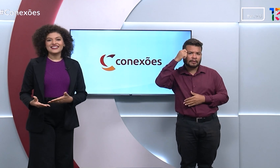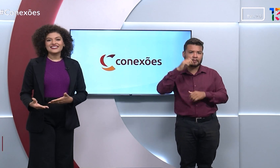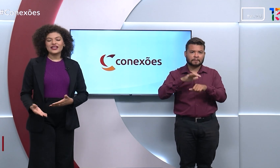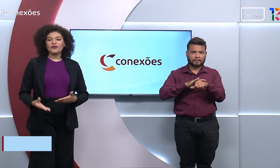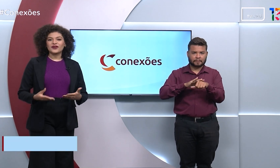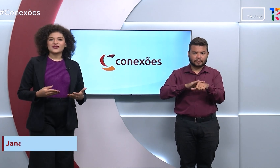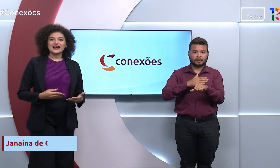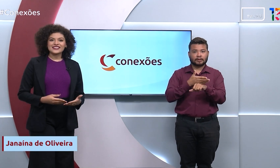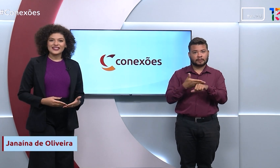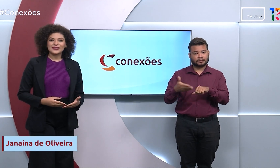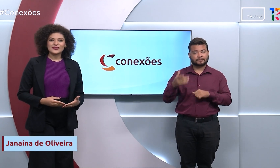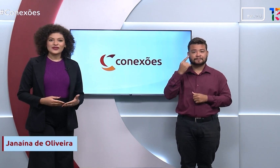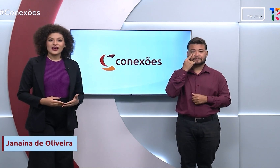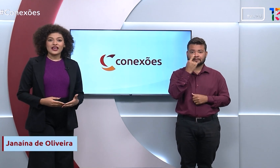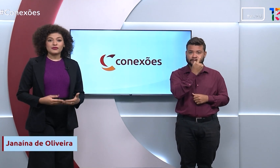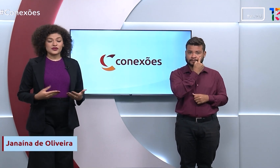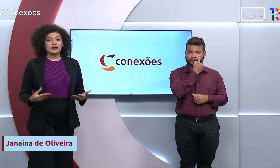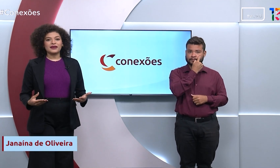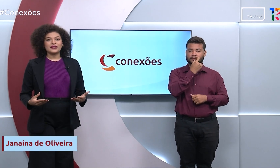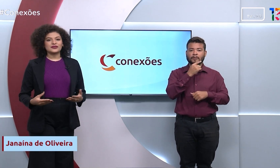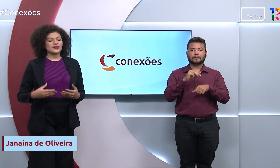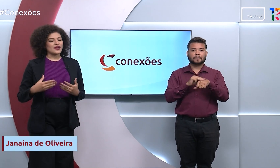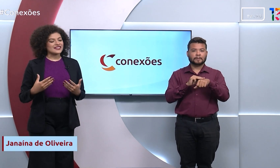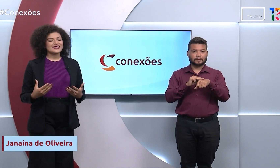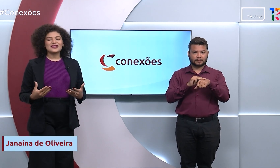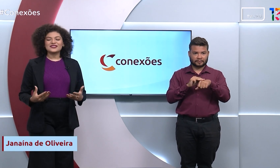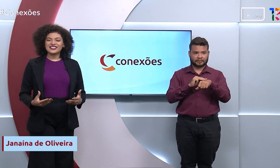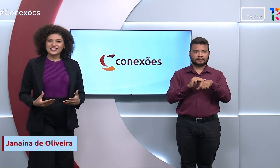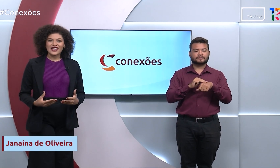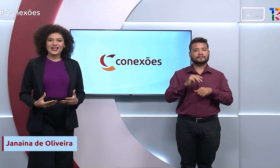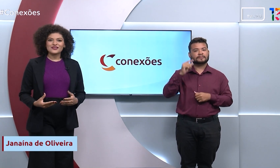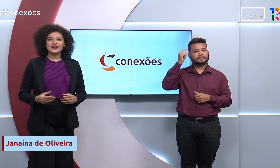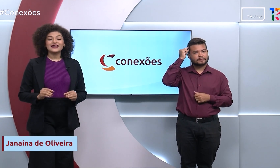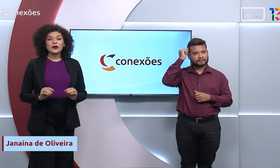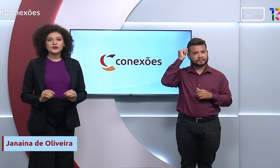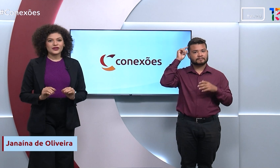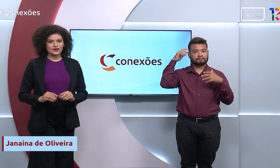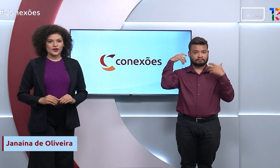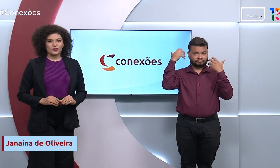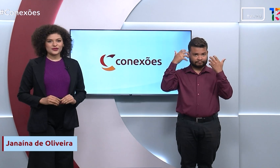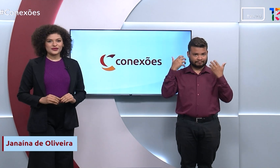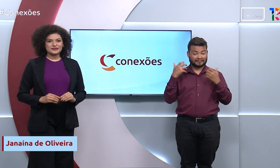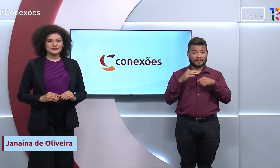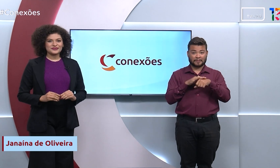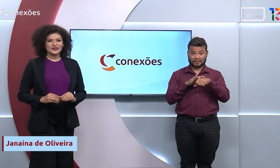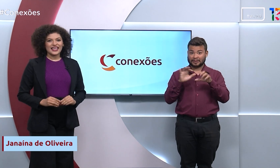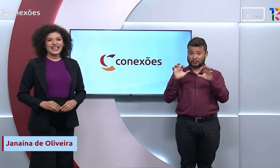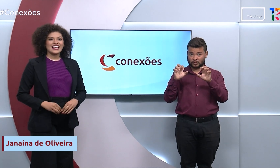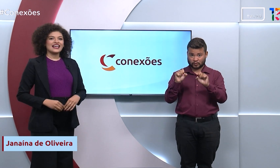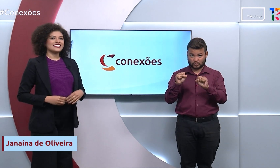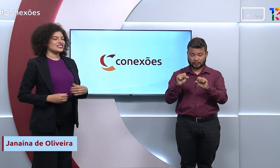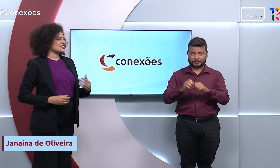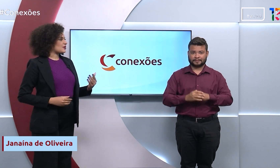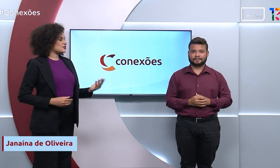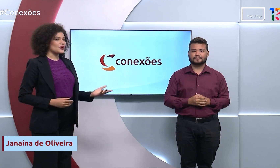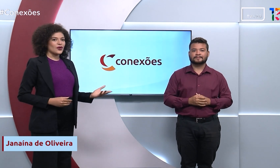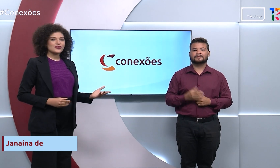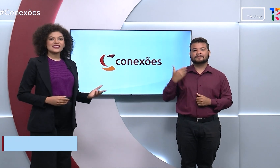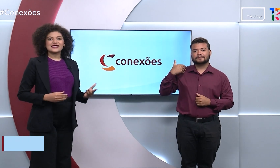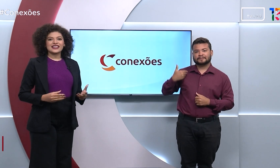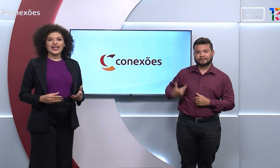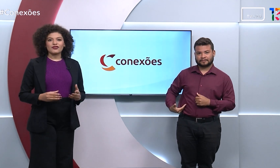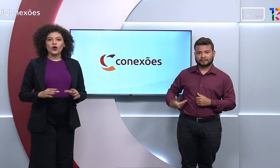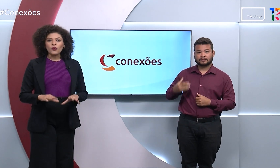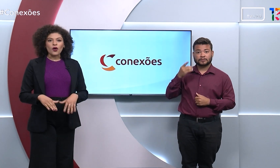clara, tenho olhos castanhos. Meus cabelos são castanhos cacheados na altura dos ombros. Já o